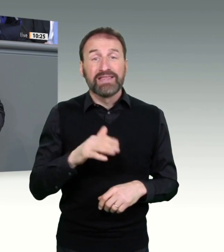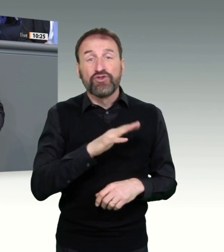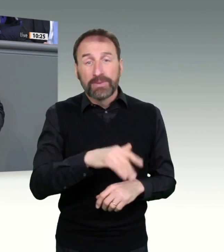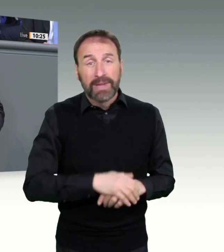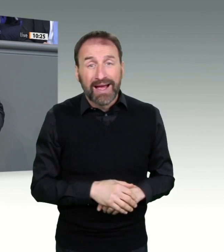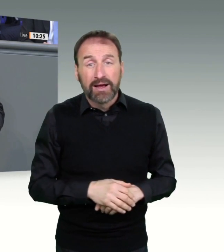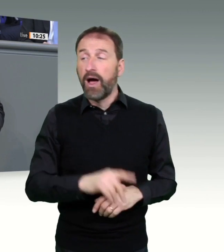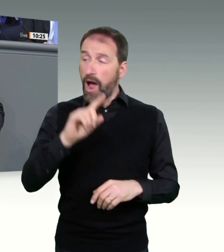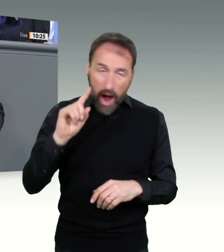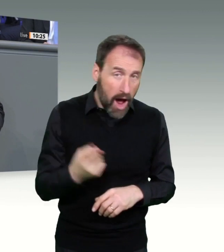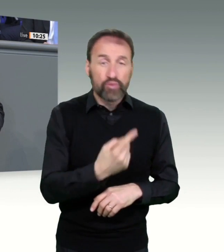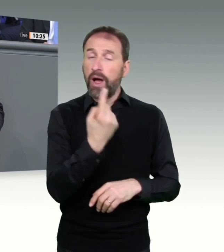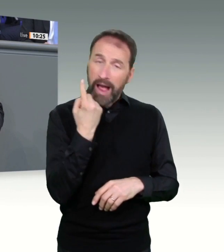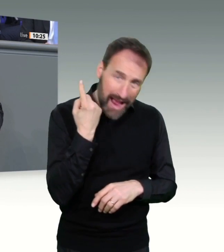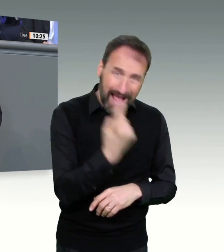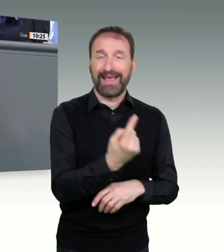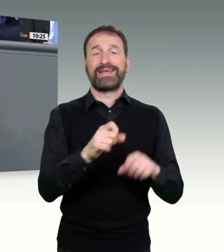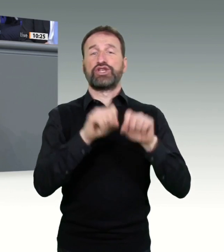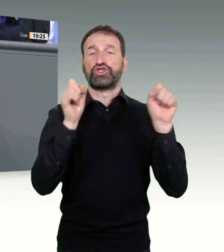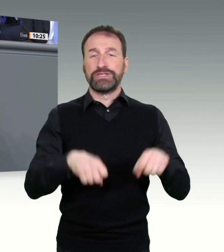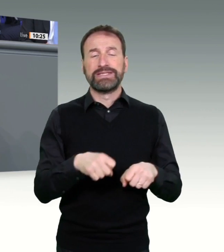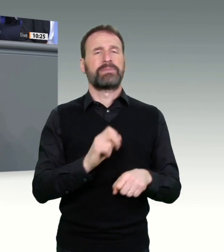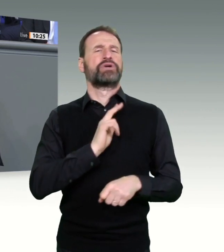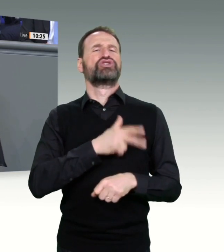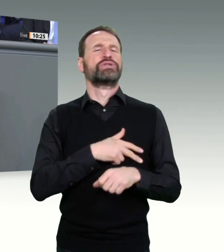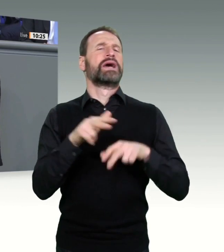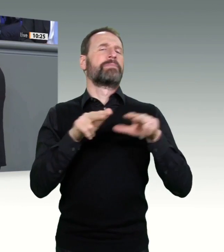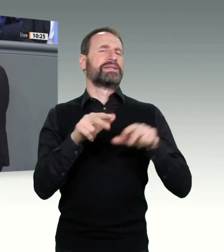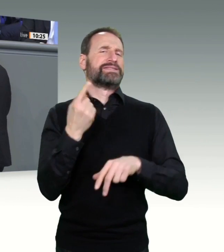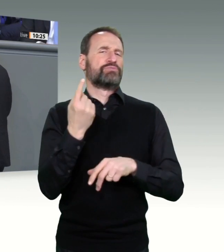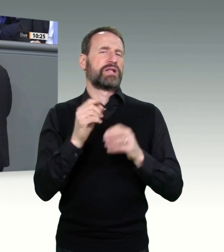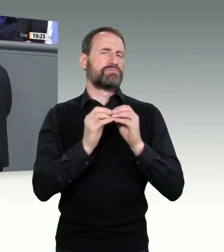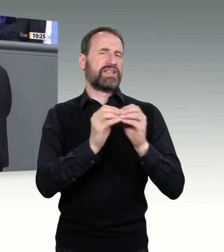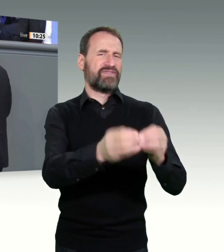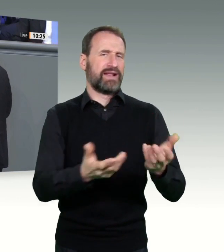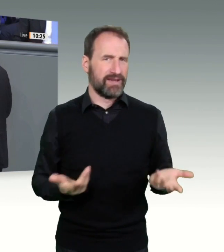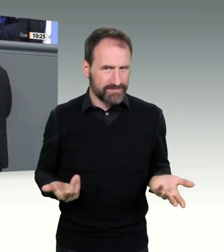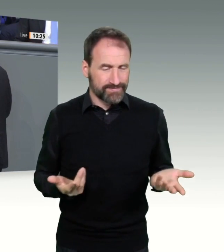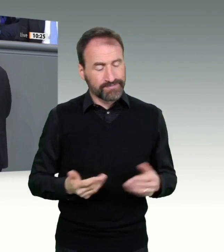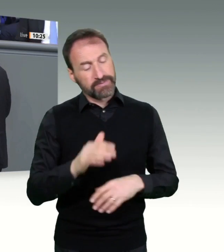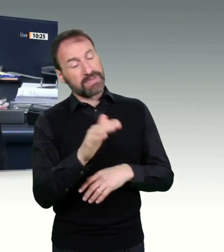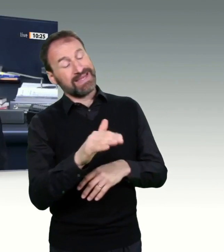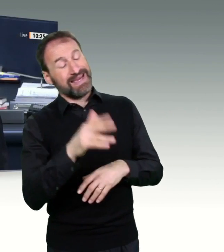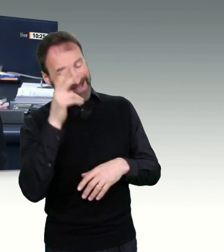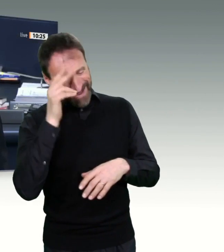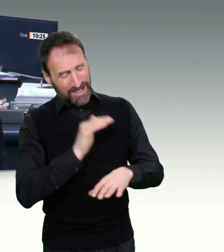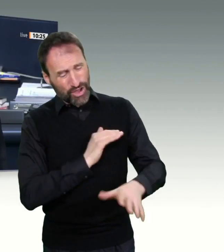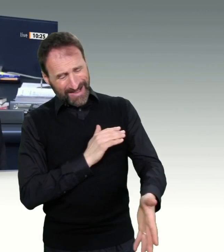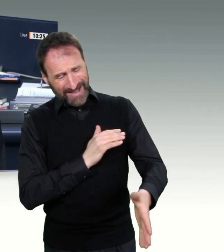entwickeltes System haben. Herr Kollege Henke, gestatten Sie eine Zwischenfrage der Kollegin